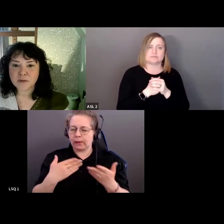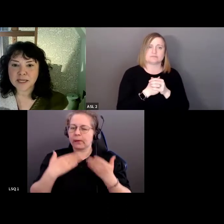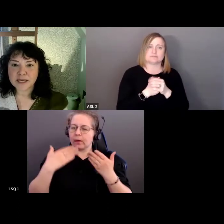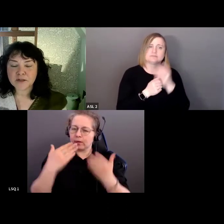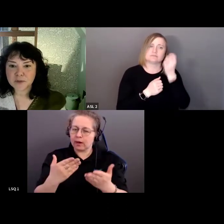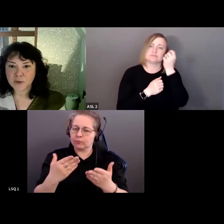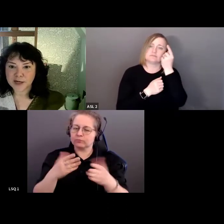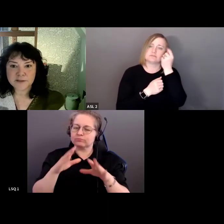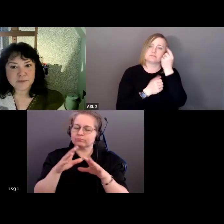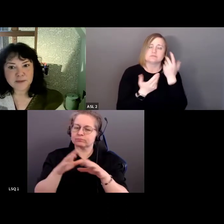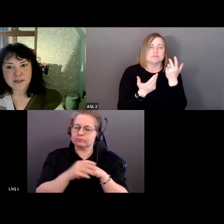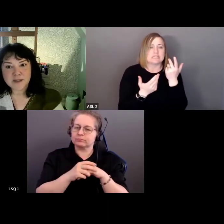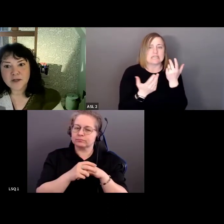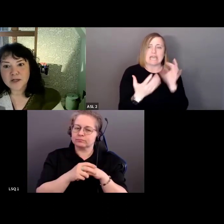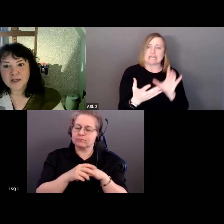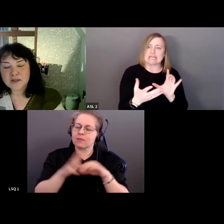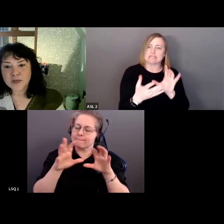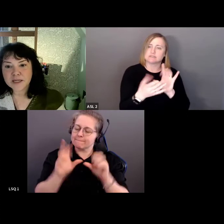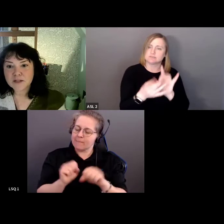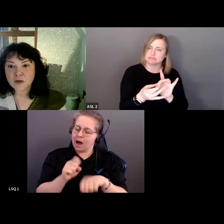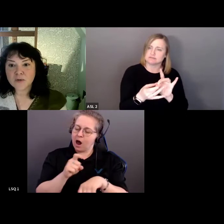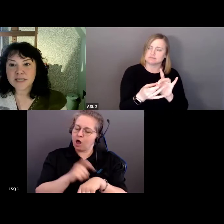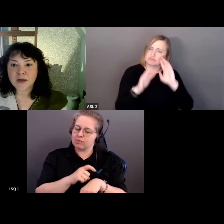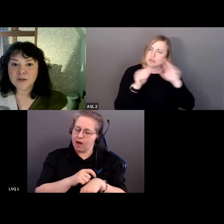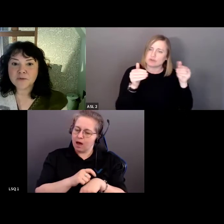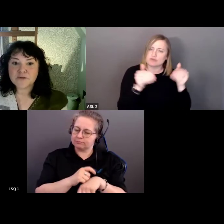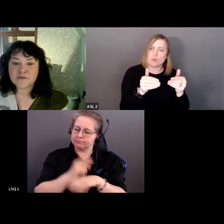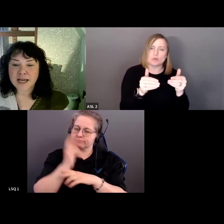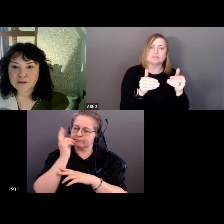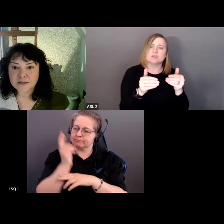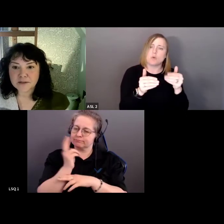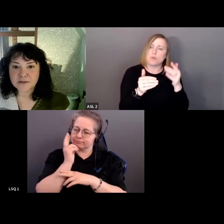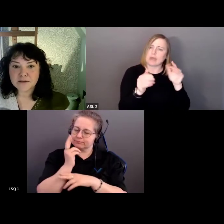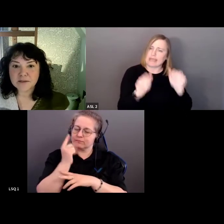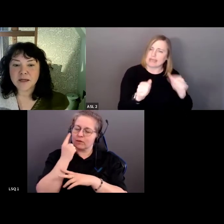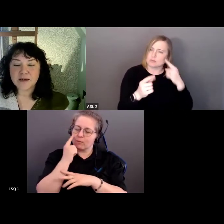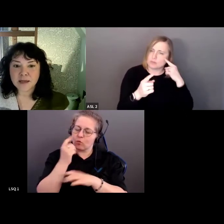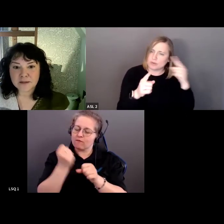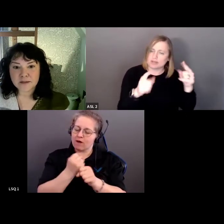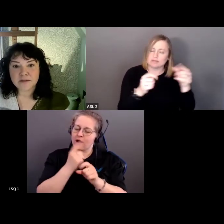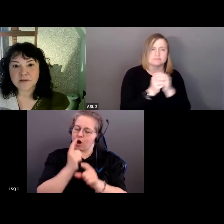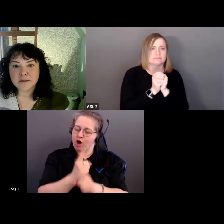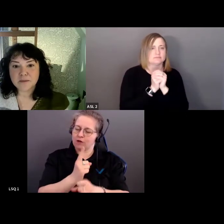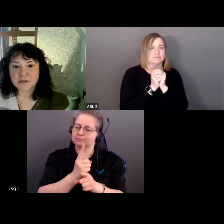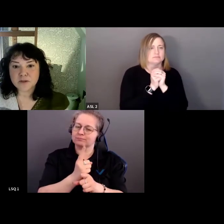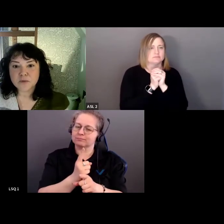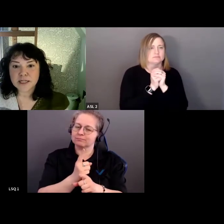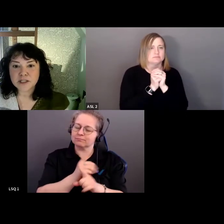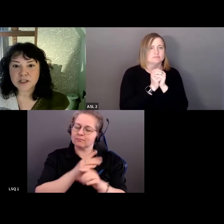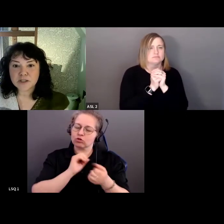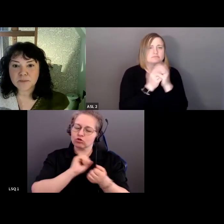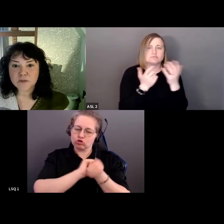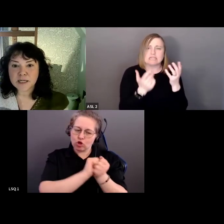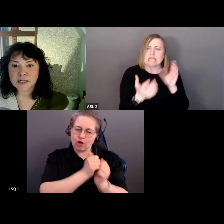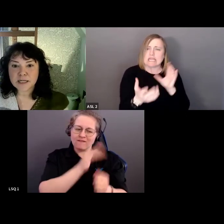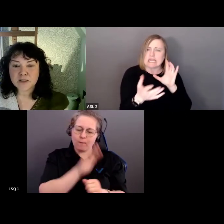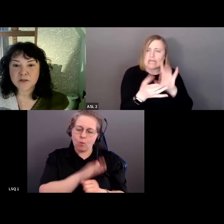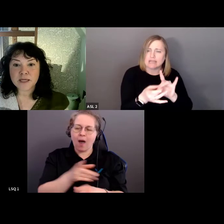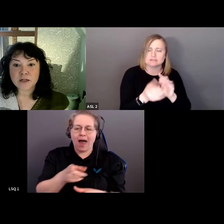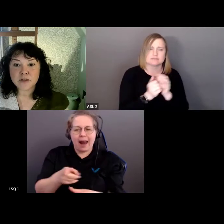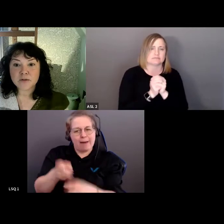Maintenant, prenons le temps. Prenons le temps de faire ça correctement. Ralentissons le rythme pour pouvoir